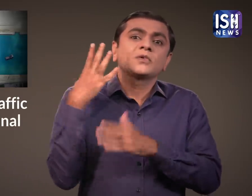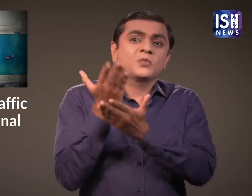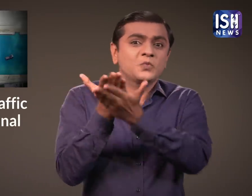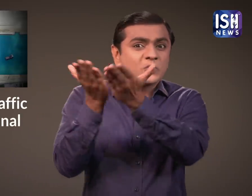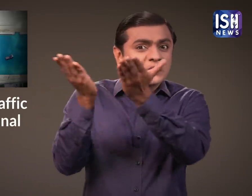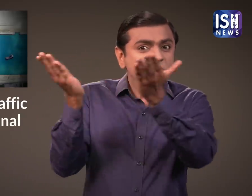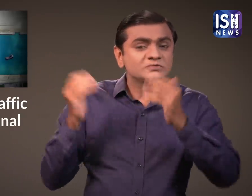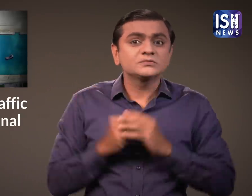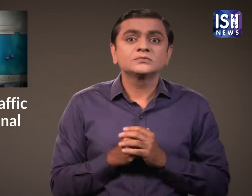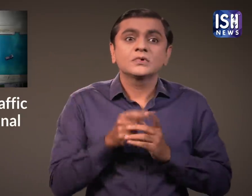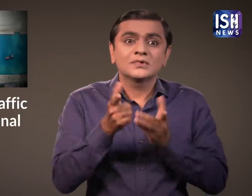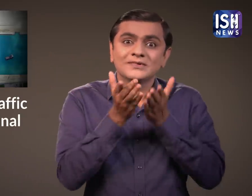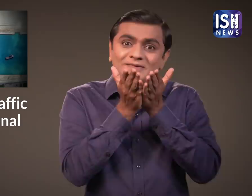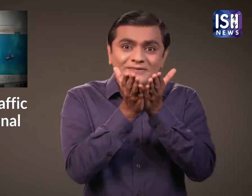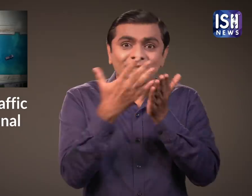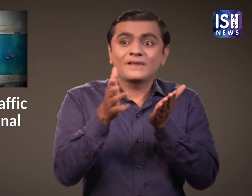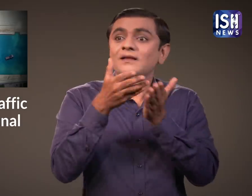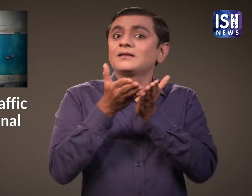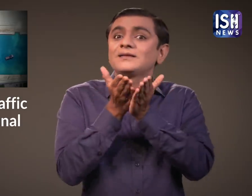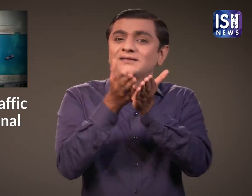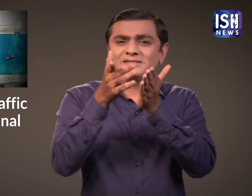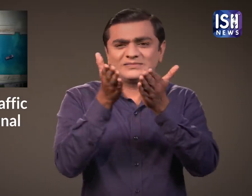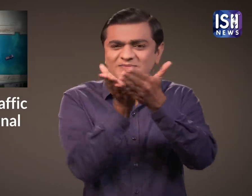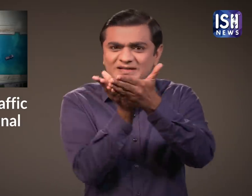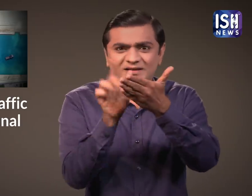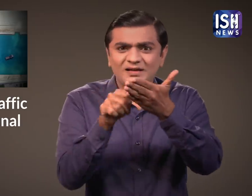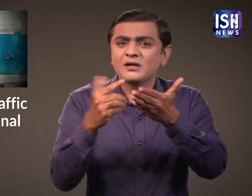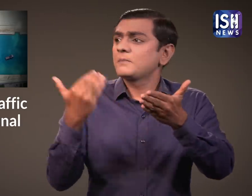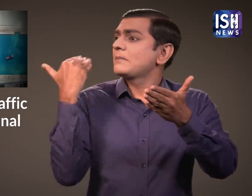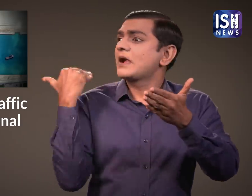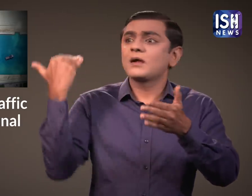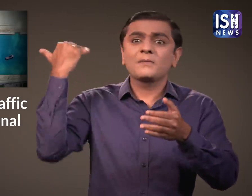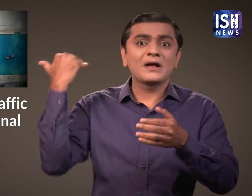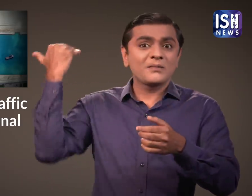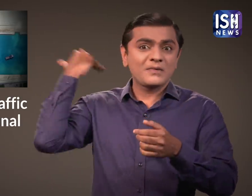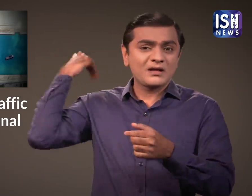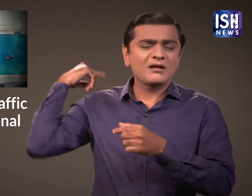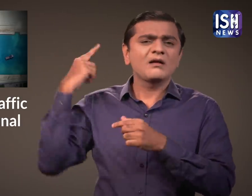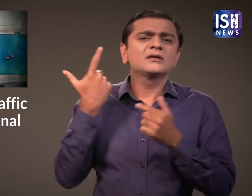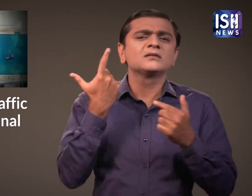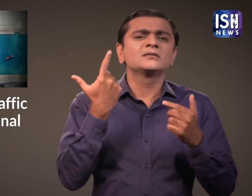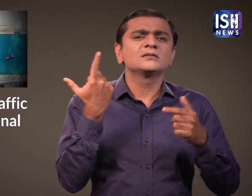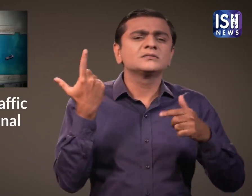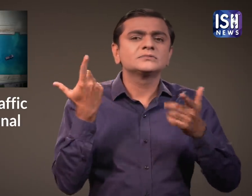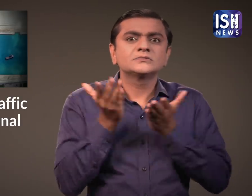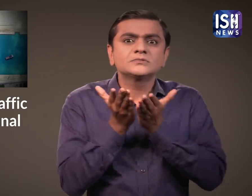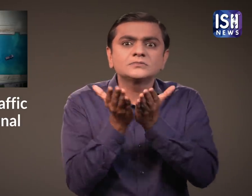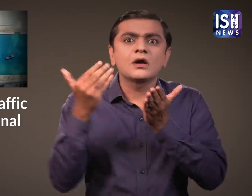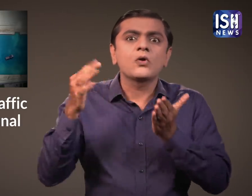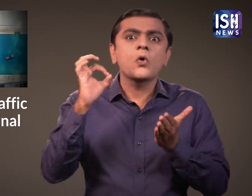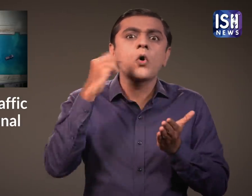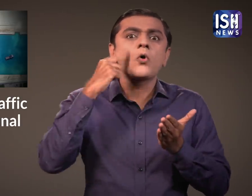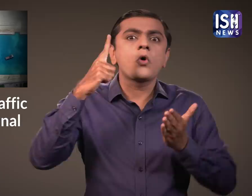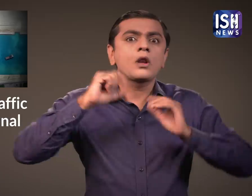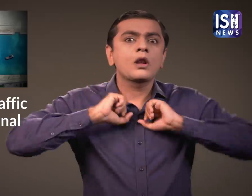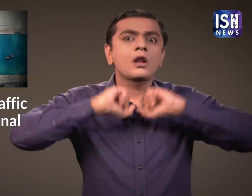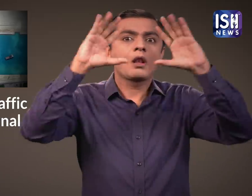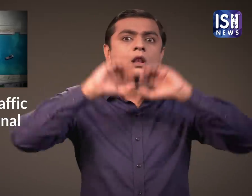जबकि अन्य कई जहाज इंतजार करते रहे। कई जहाज निर्यात के रूप में तेल ले जा रहे